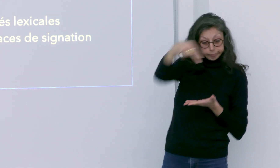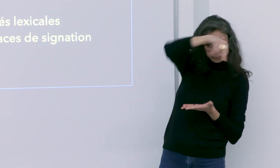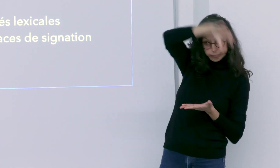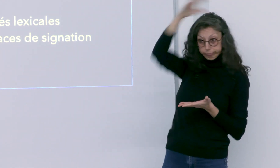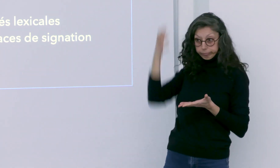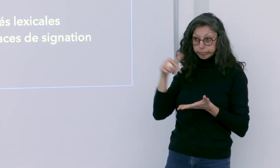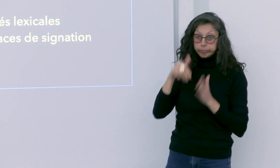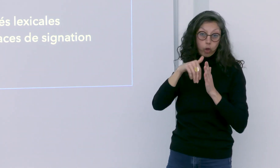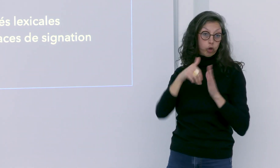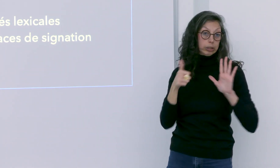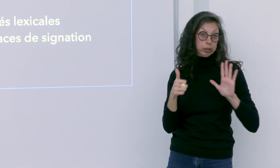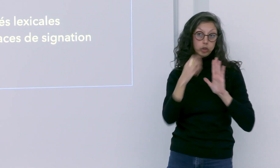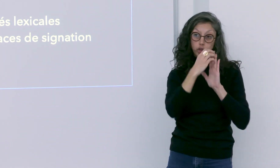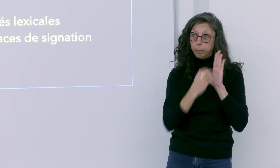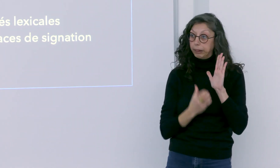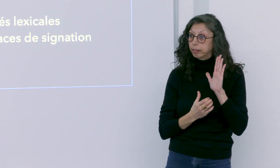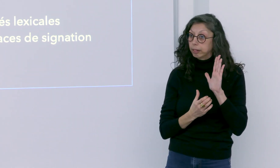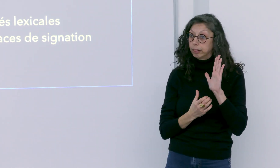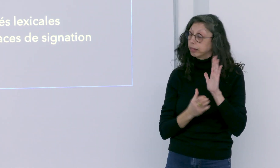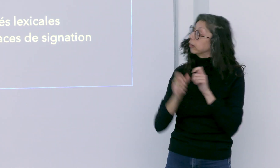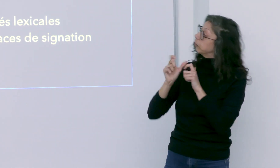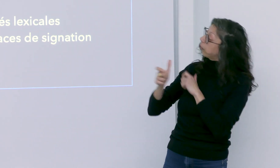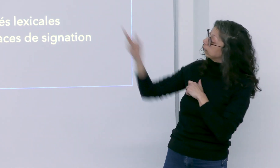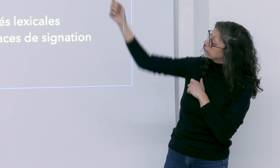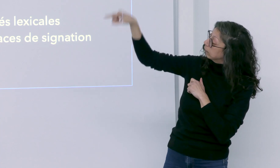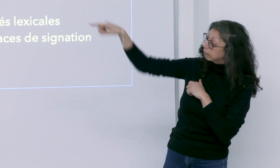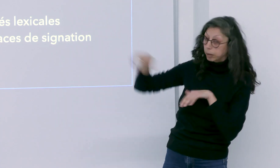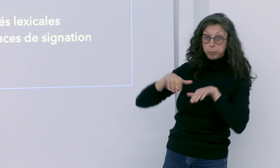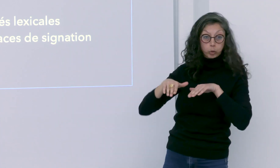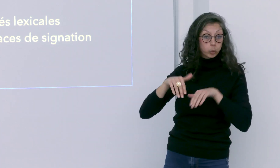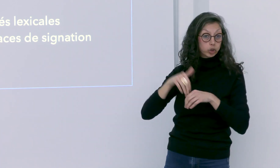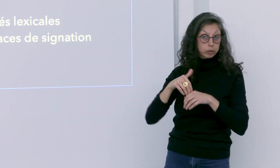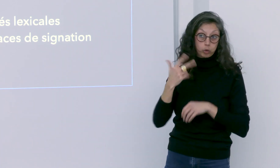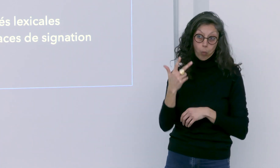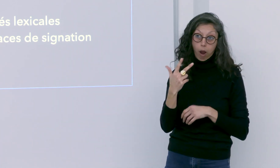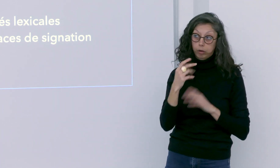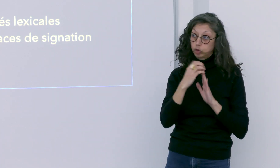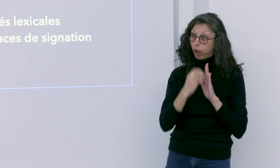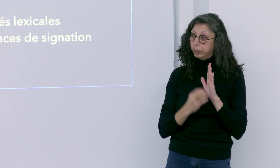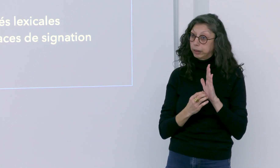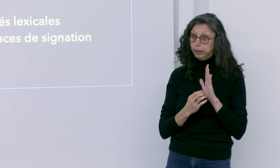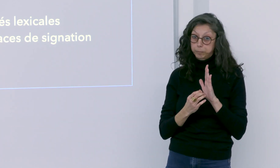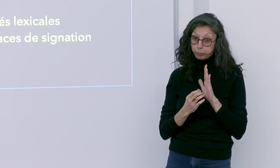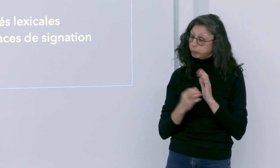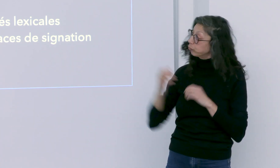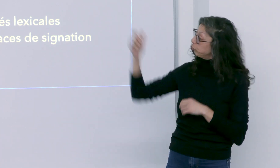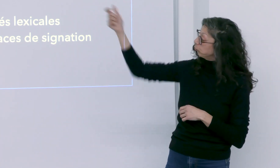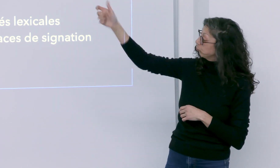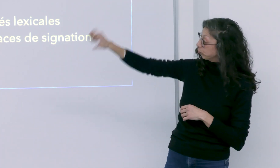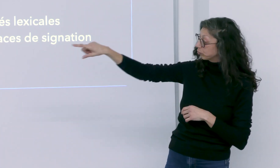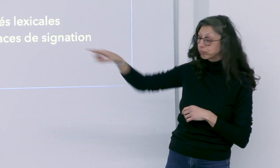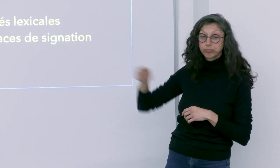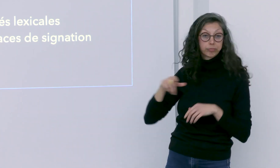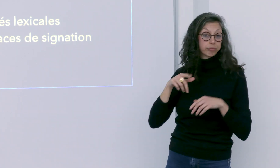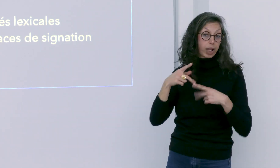d'abord une partie théorique pour vous présenter un petit peu les 6 chapitres par lesquels j'ai recueilli les informations, par lesquelles